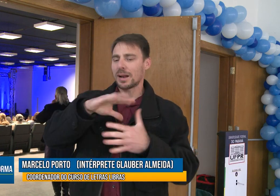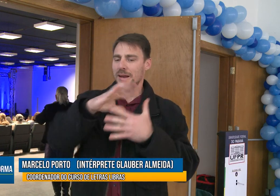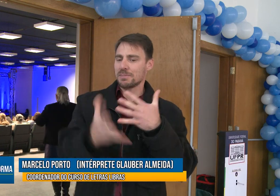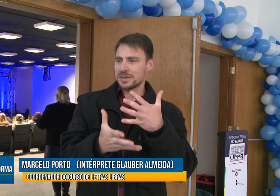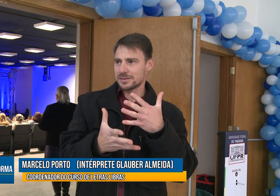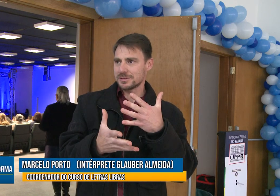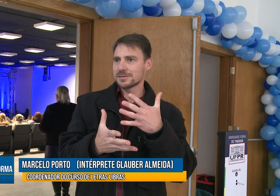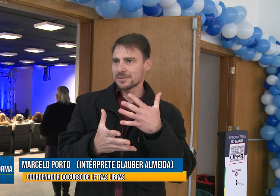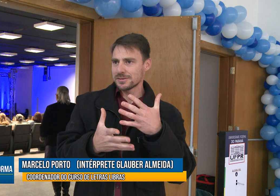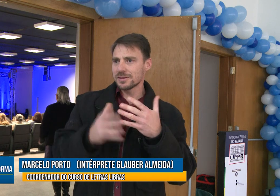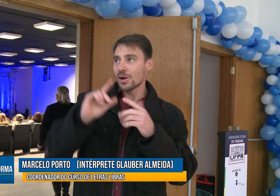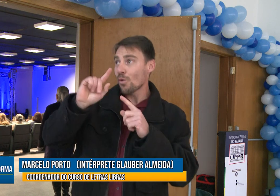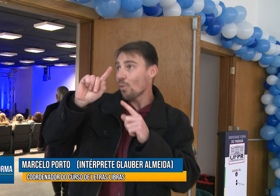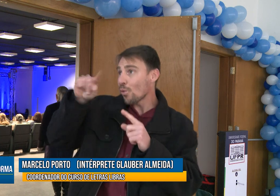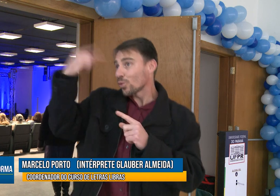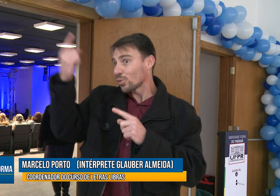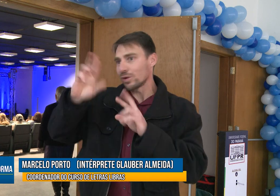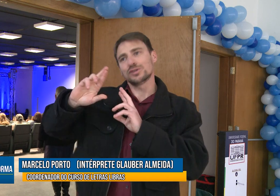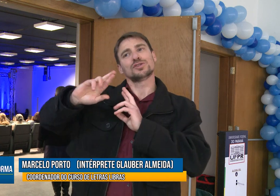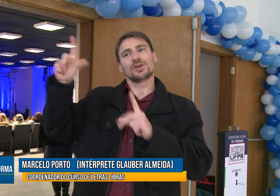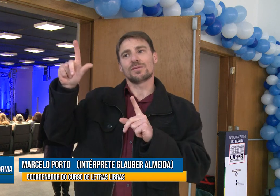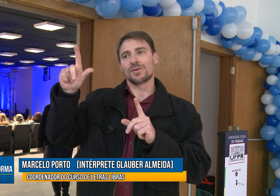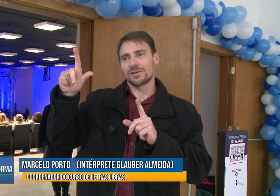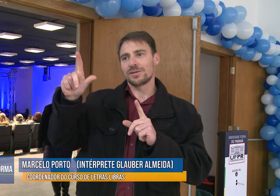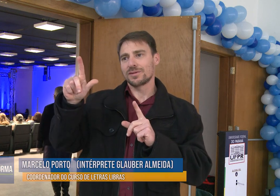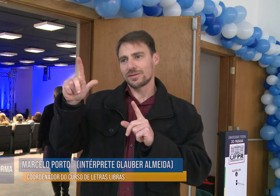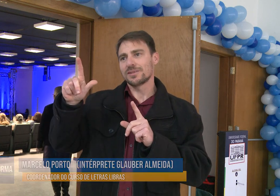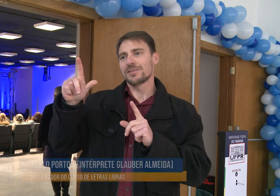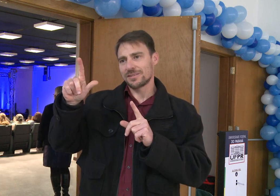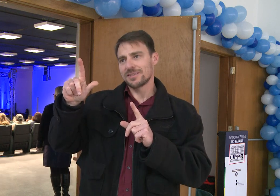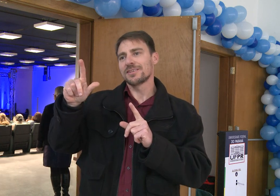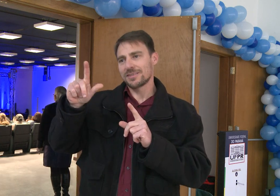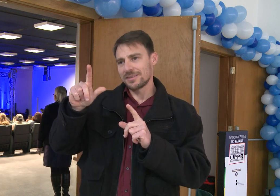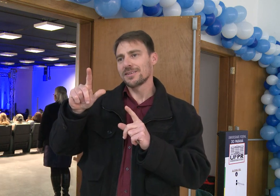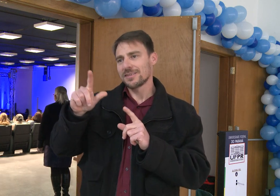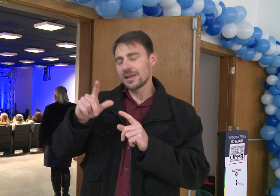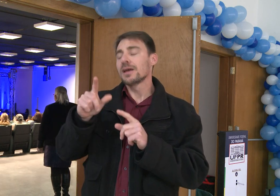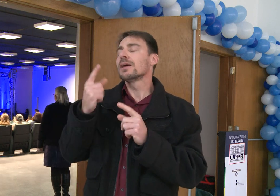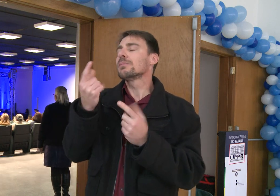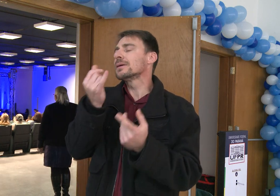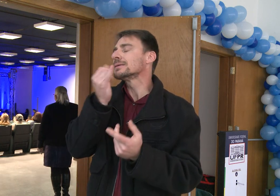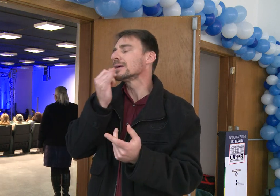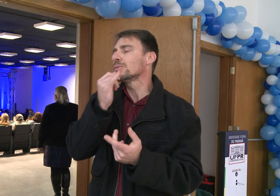Libras é reconhecida. E lá também, nos outros países, é diferente. Existe a língua lá também. Por exemplo, a